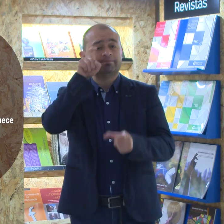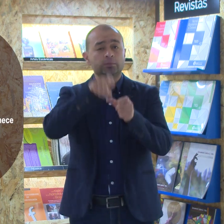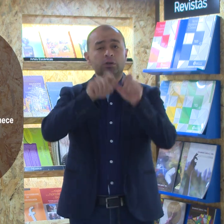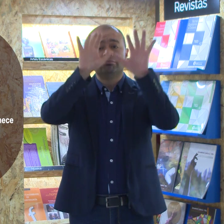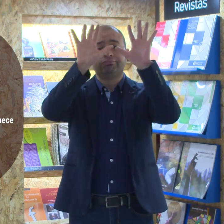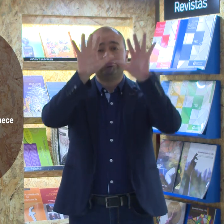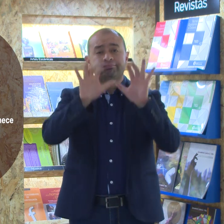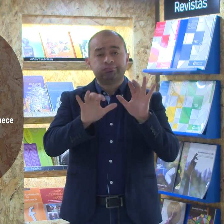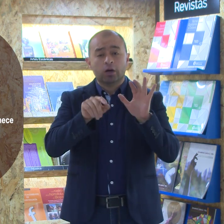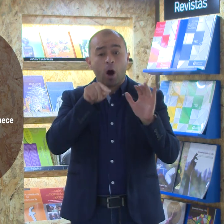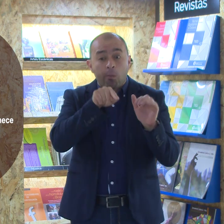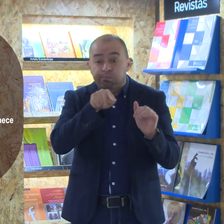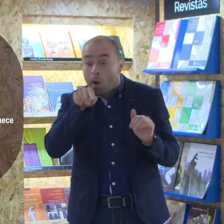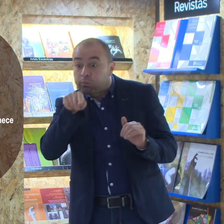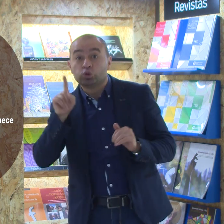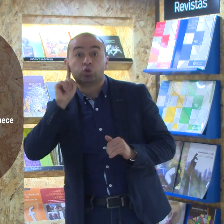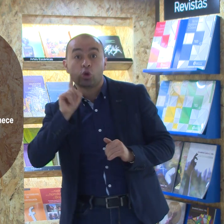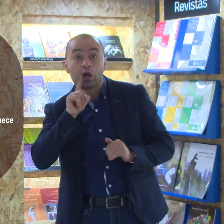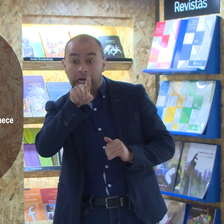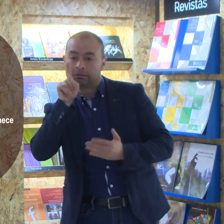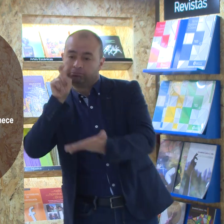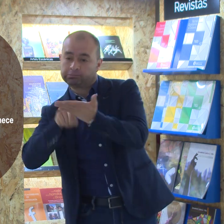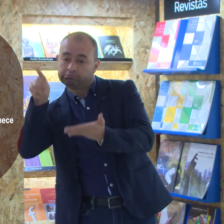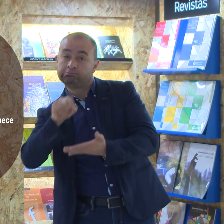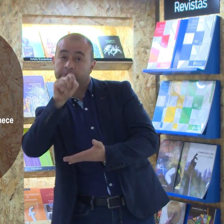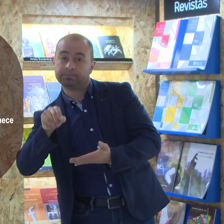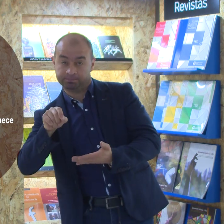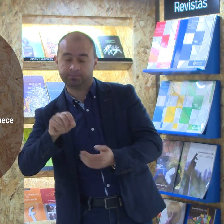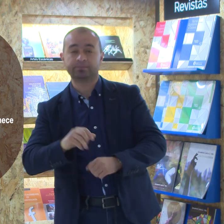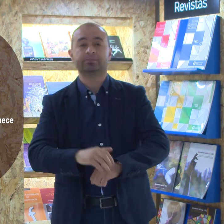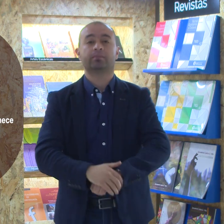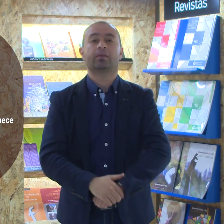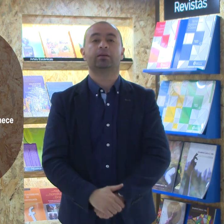Tercero, indicar en el formulario de inscripción la población a la que pertenece.